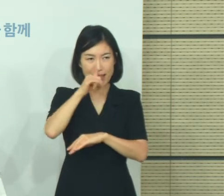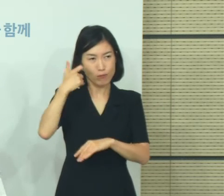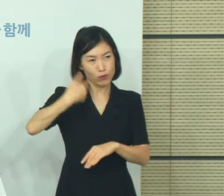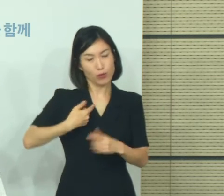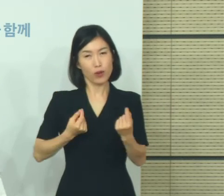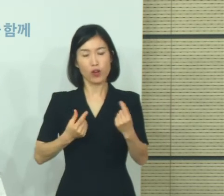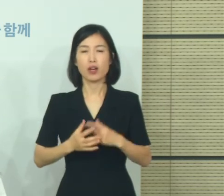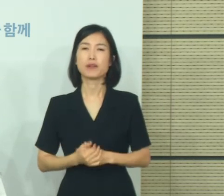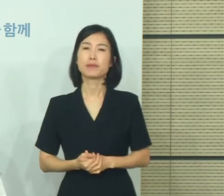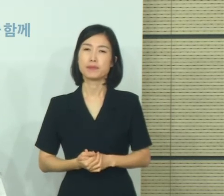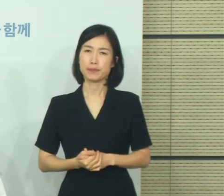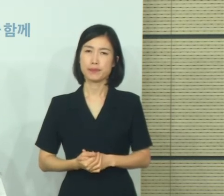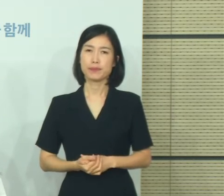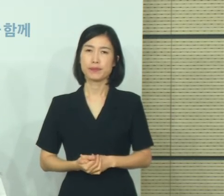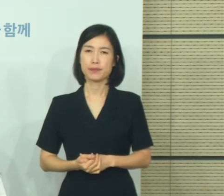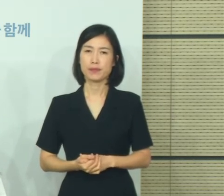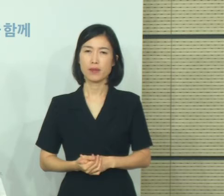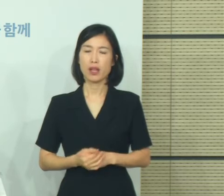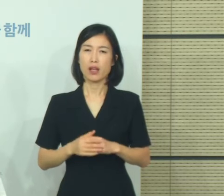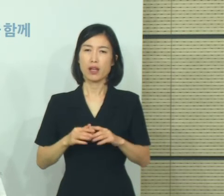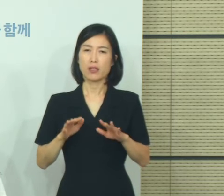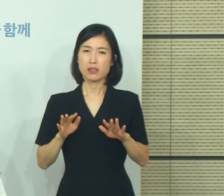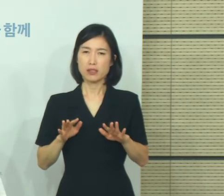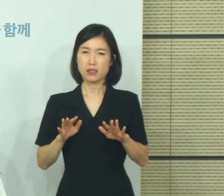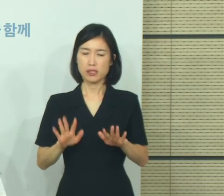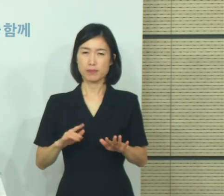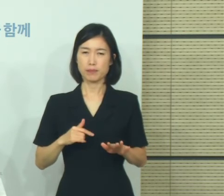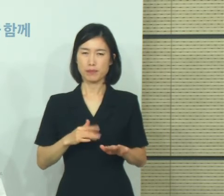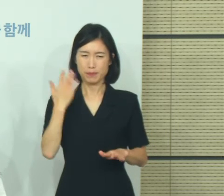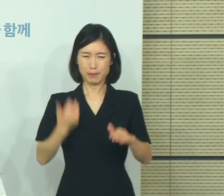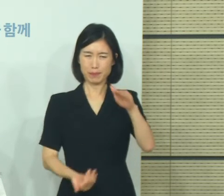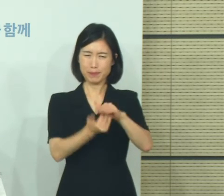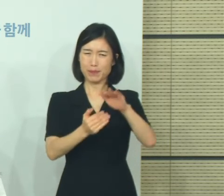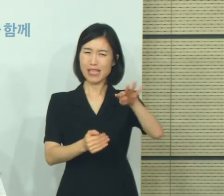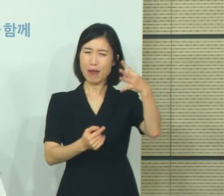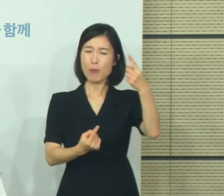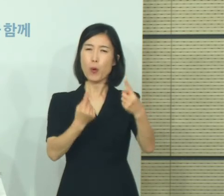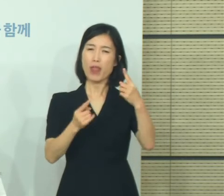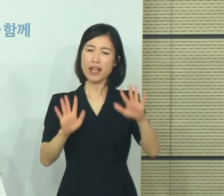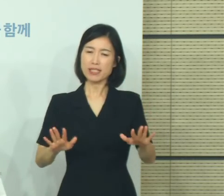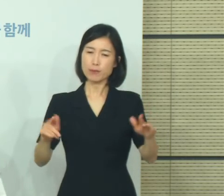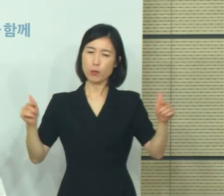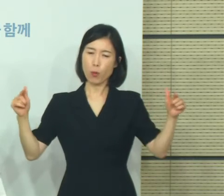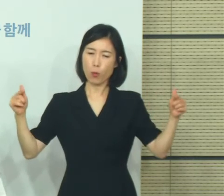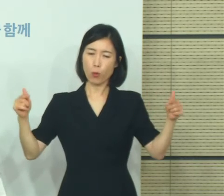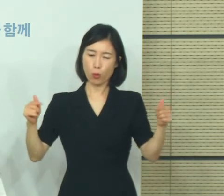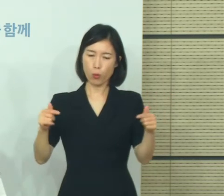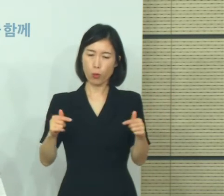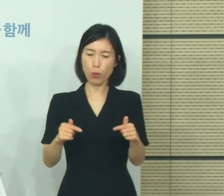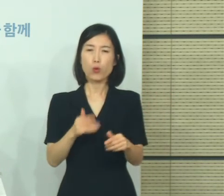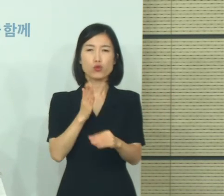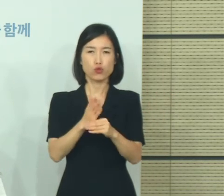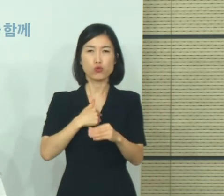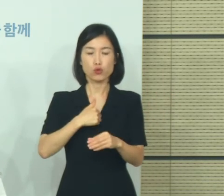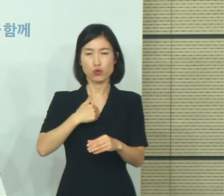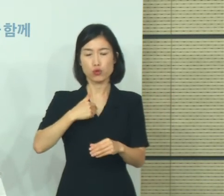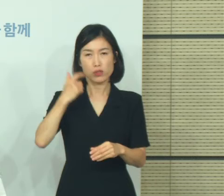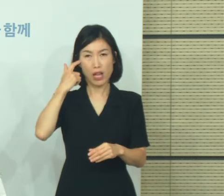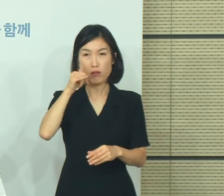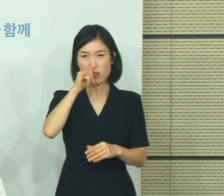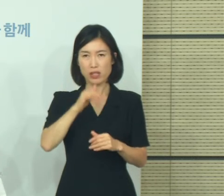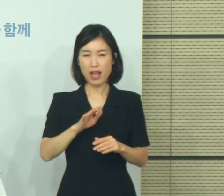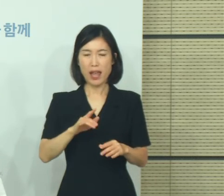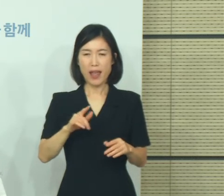지금 전반적으로 보면 감소 추세에 있다고 저희들이 판단을 하고 있습니다. 하지만 감소 추세에 있다고 하더라도 매일매일